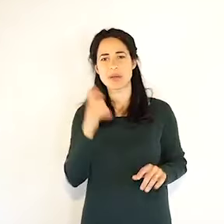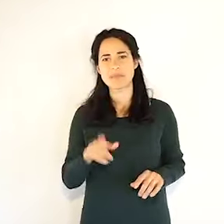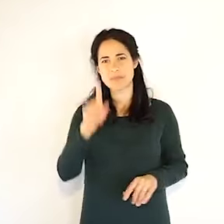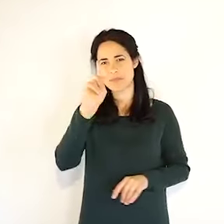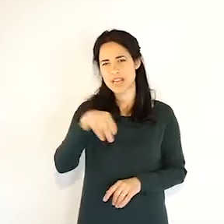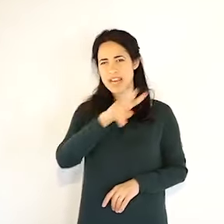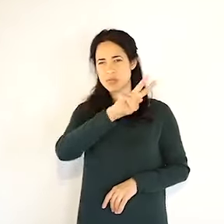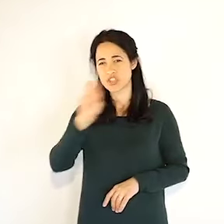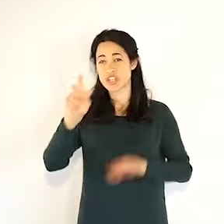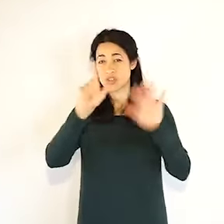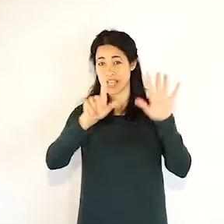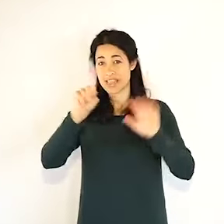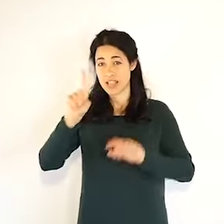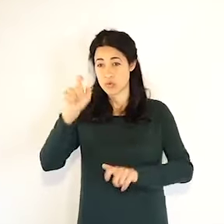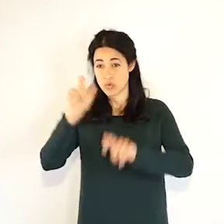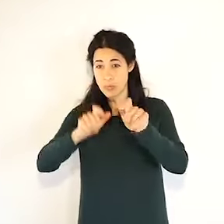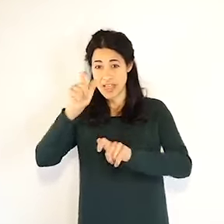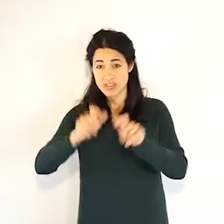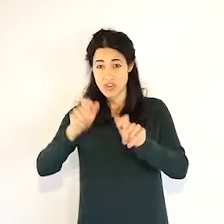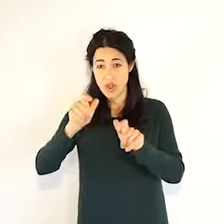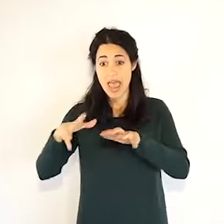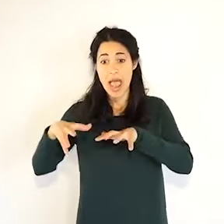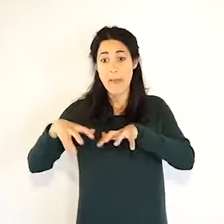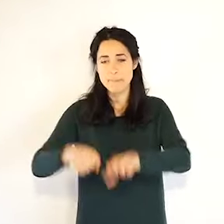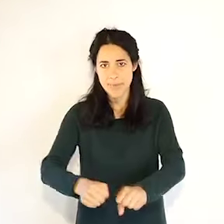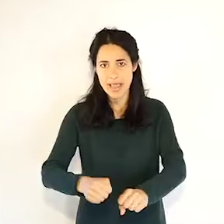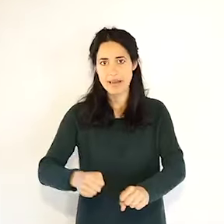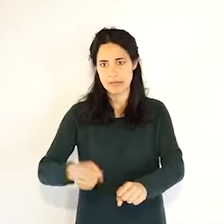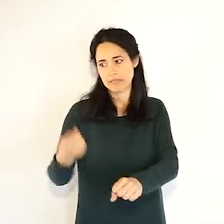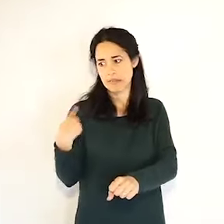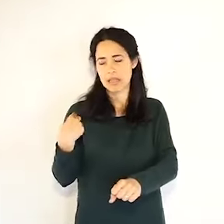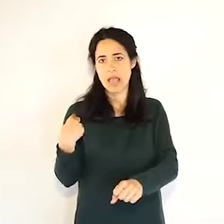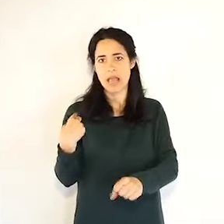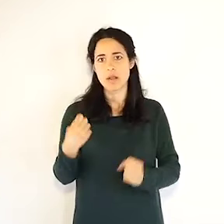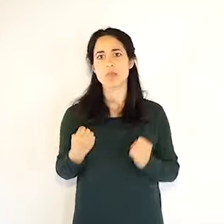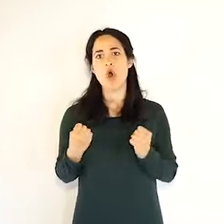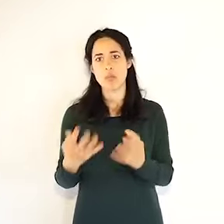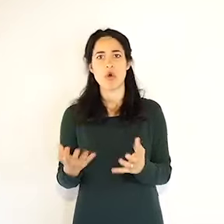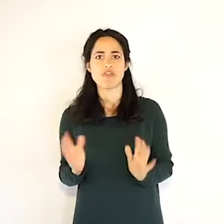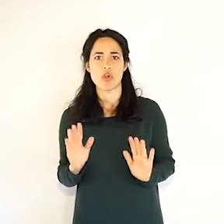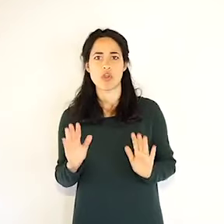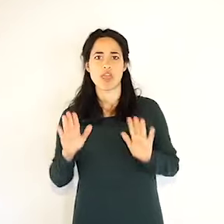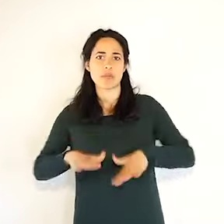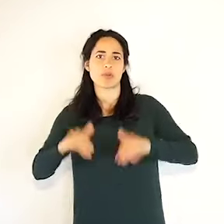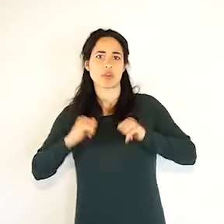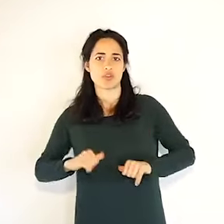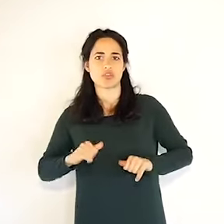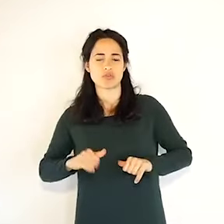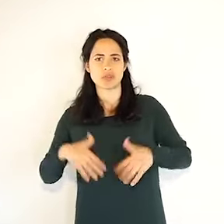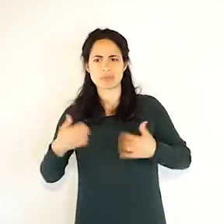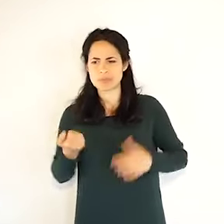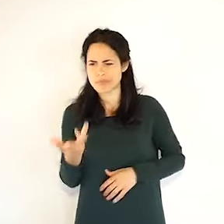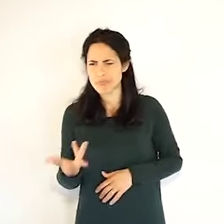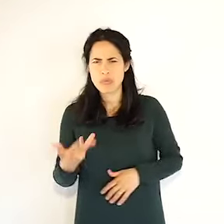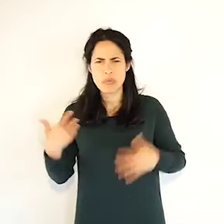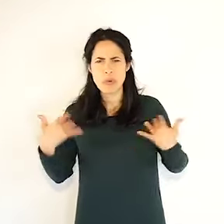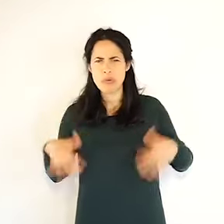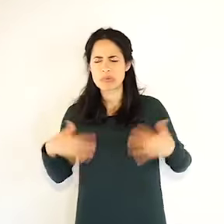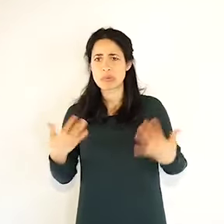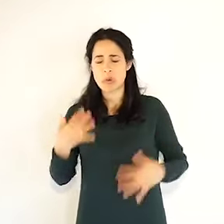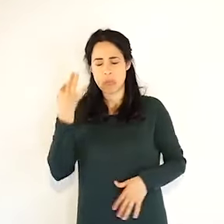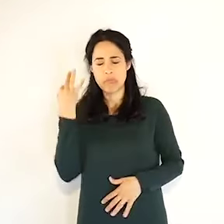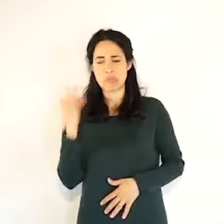record che possiamo oggi rappresentarvi a voi che siete in